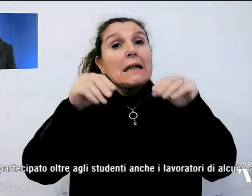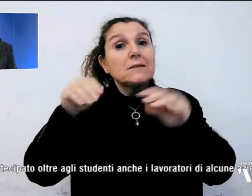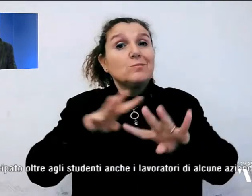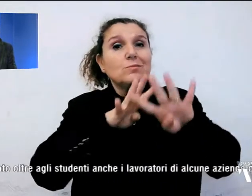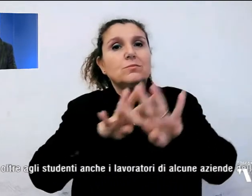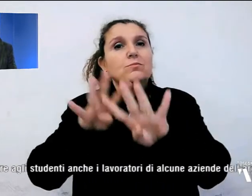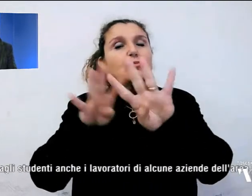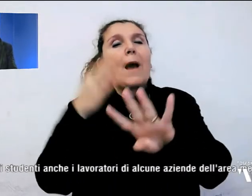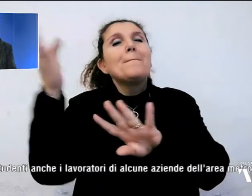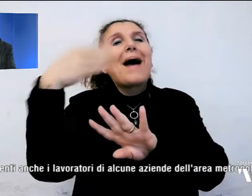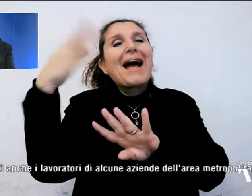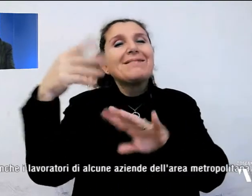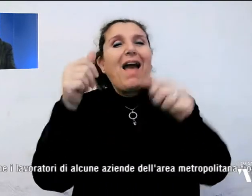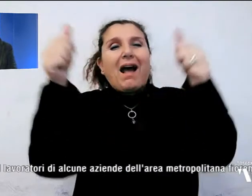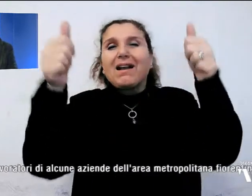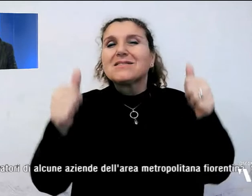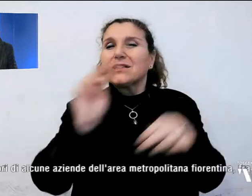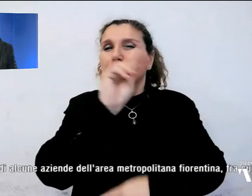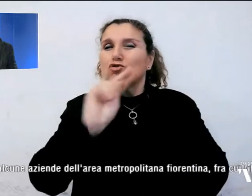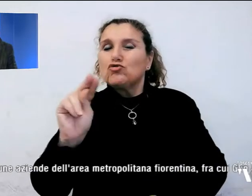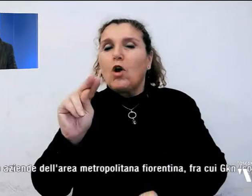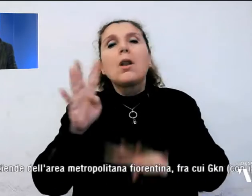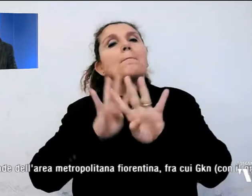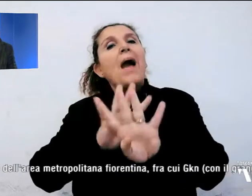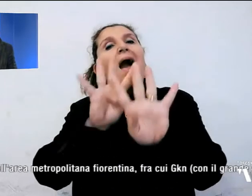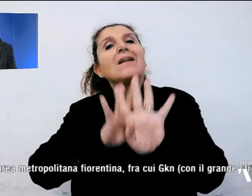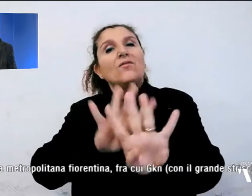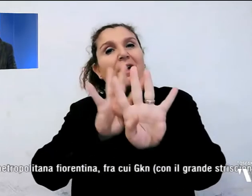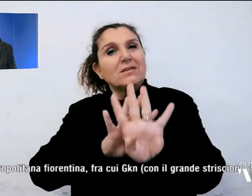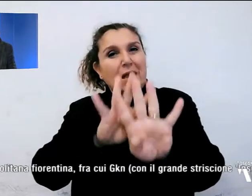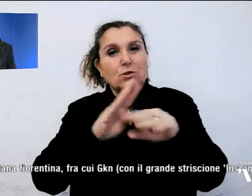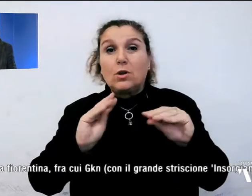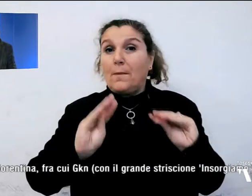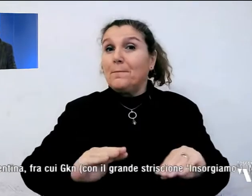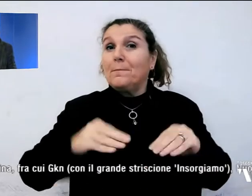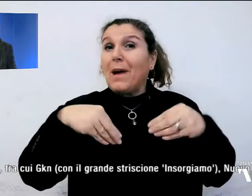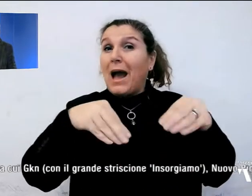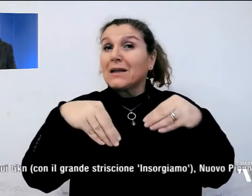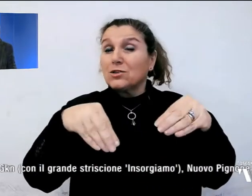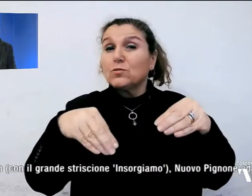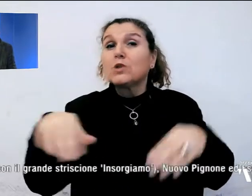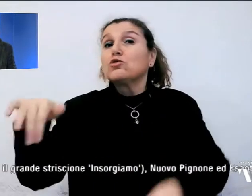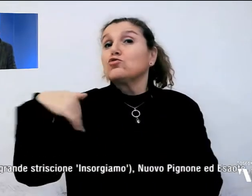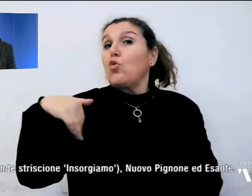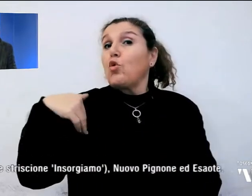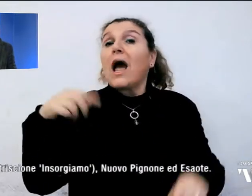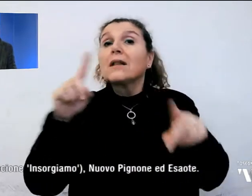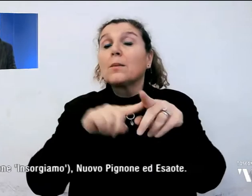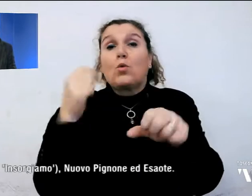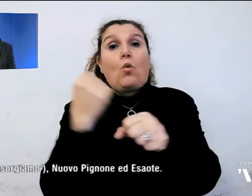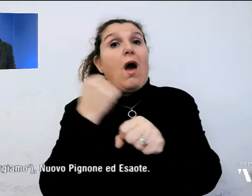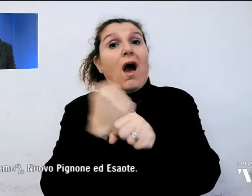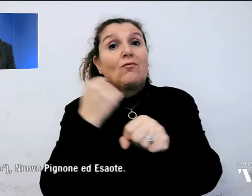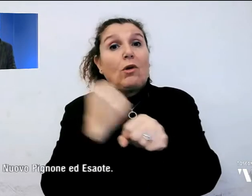bandiere e striscioni. Alla manifestazione hanno partecipato, oltre agli studenti, anche i lavoratori di